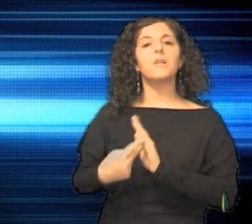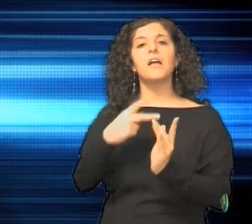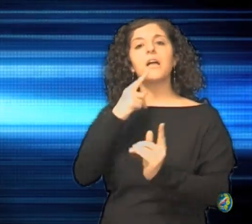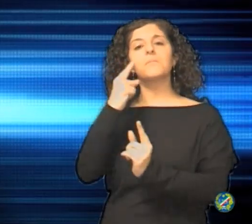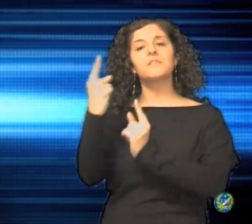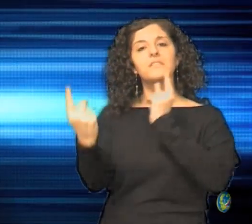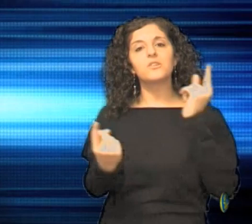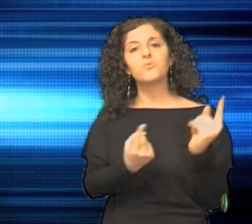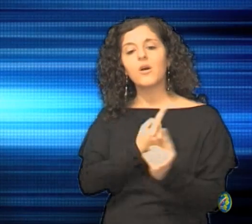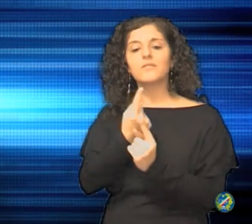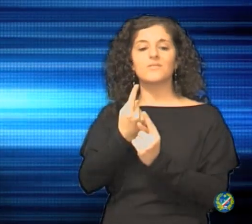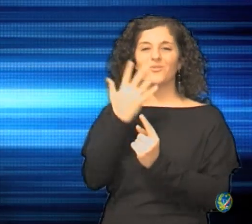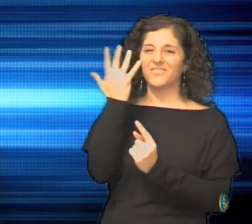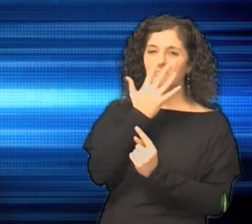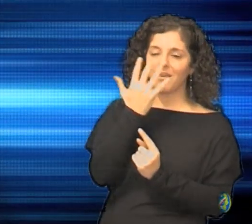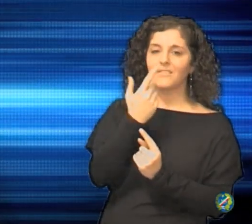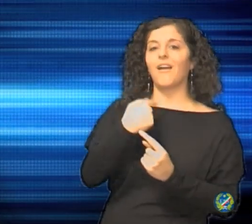situazioni irregolari.